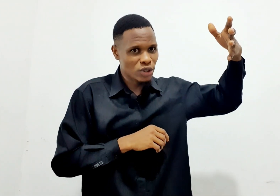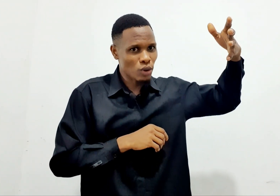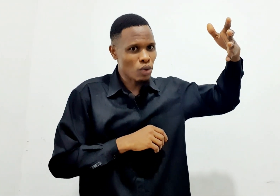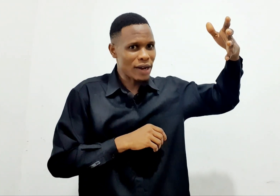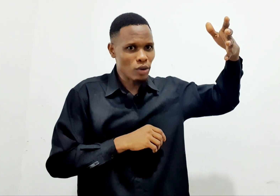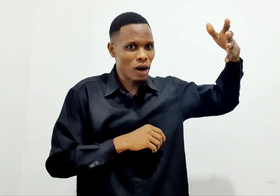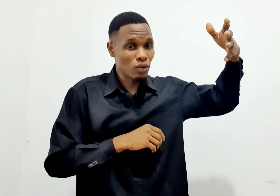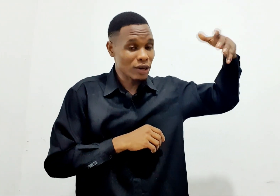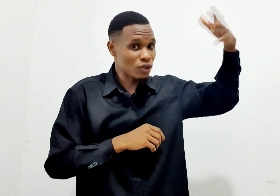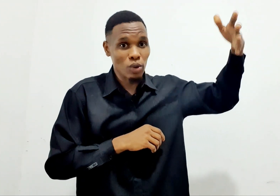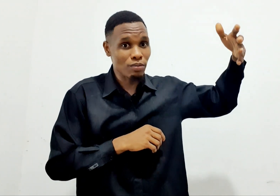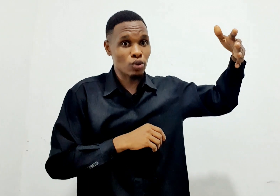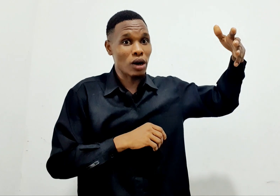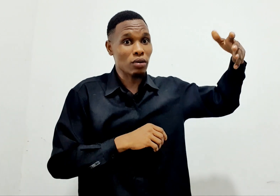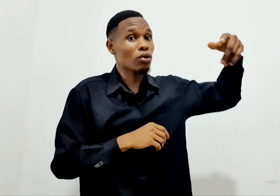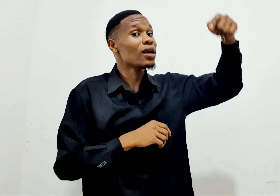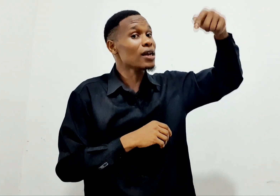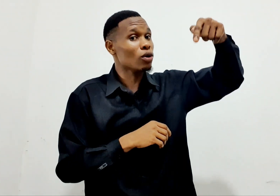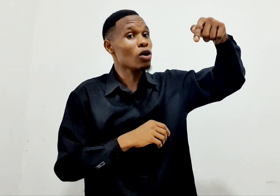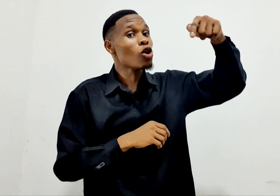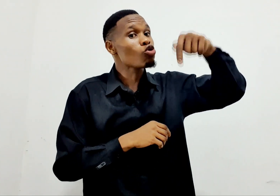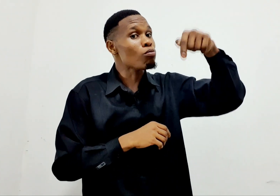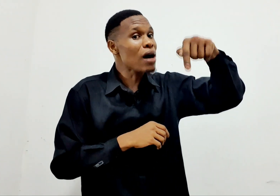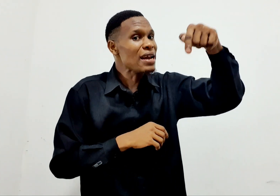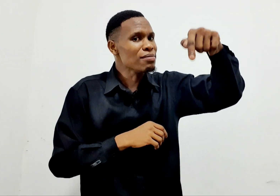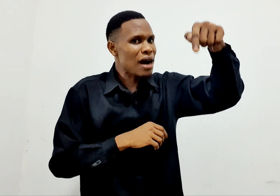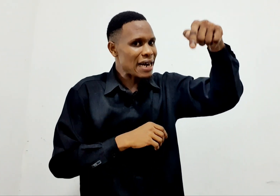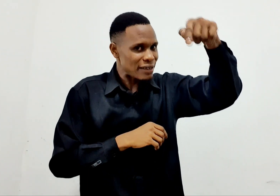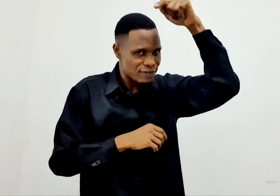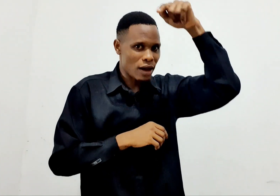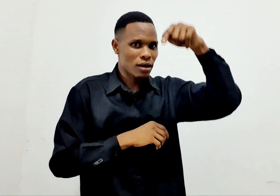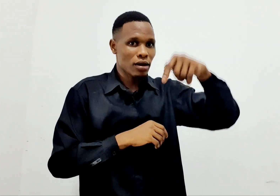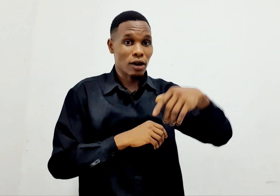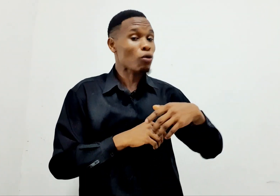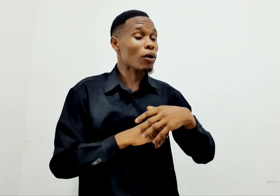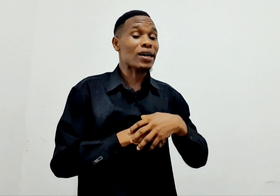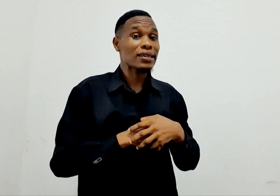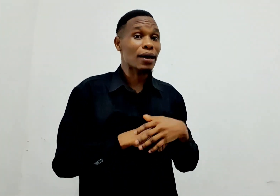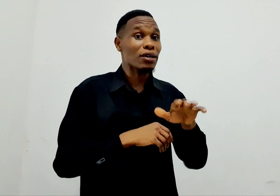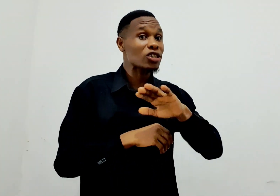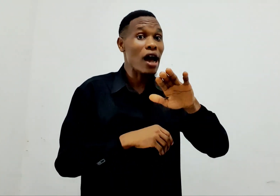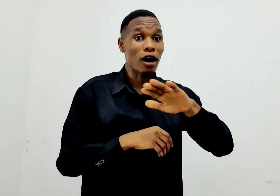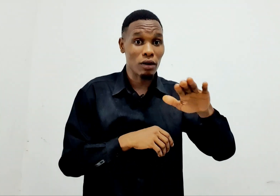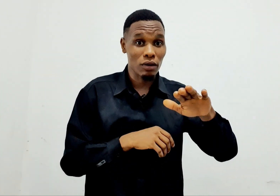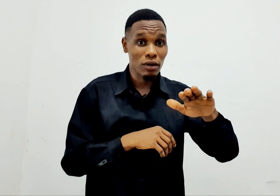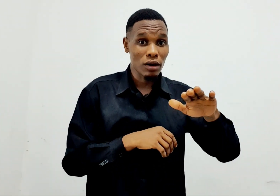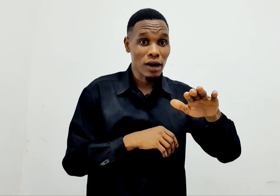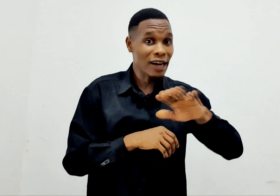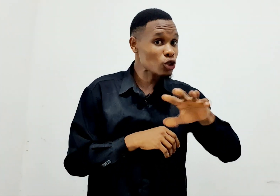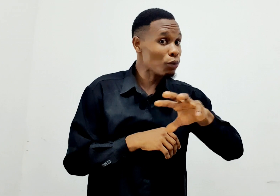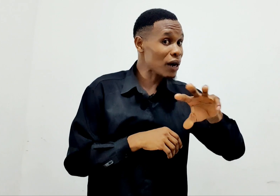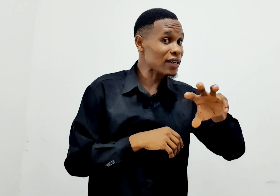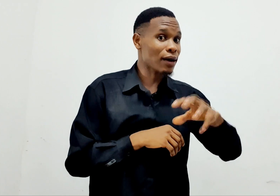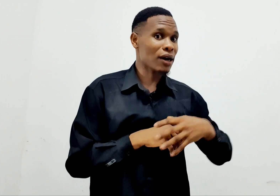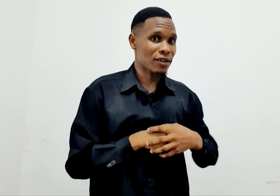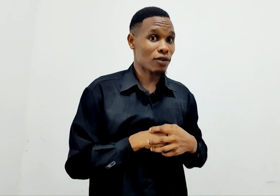Usiwe kwanyo wangu. Na usiwe mtu wangu. Leo. Kumbali marifa. Na kupowakika mashe yako. Hato baki kama alivya